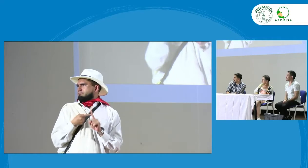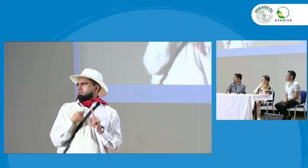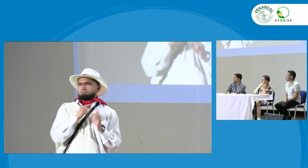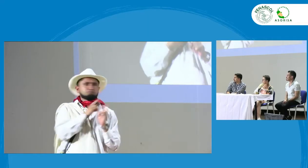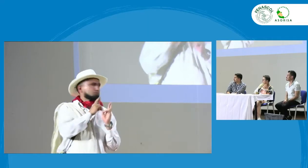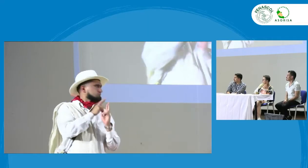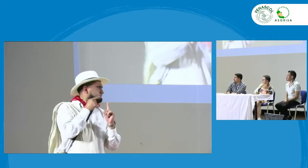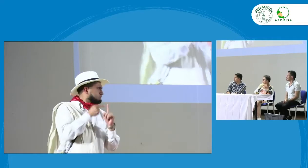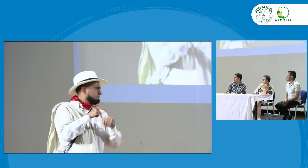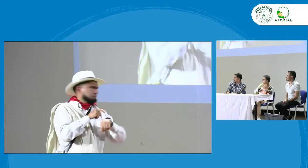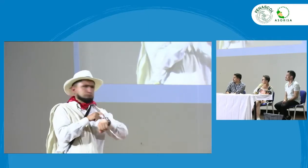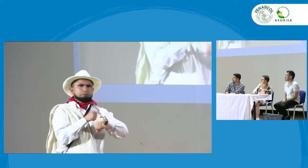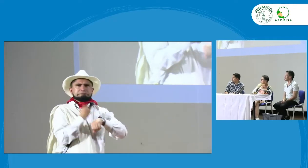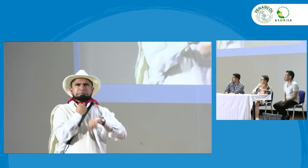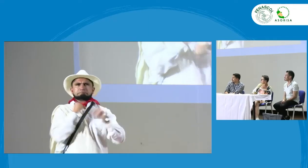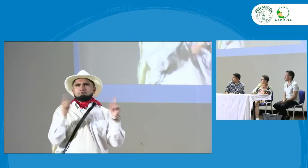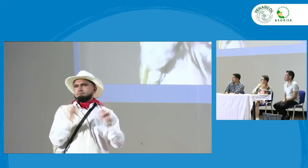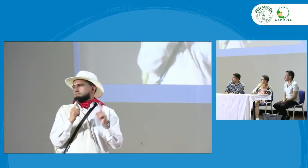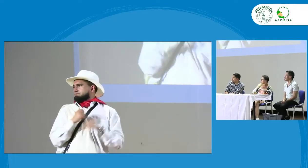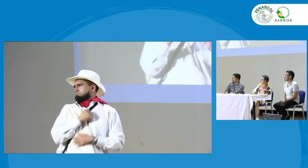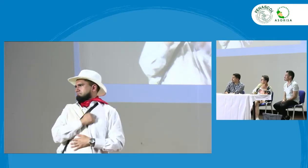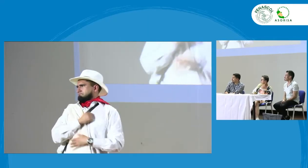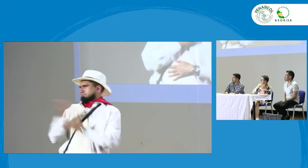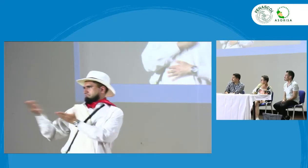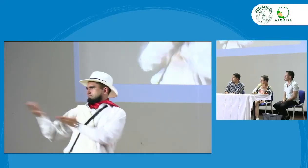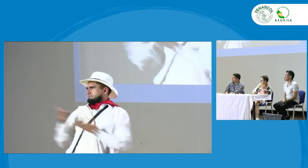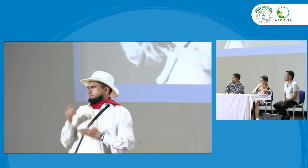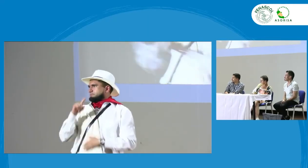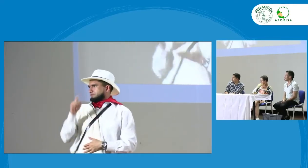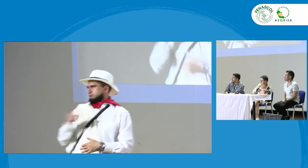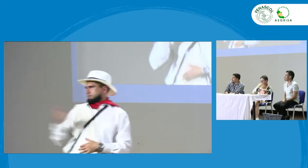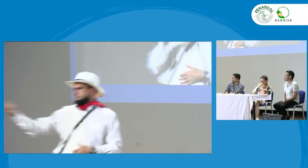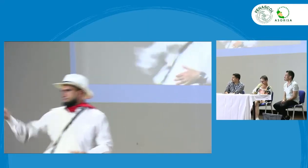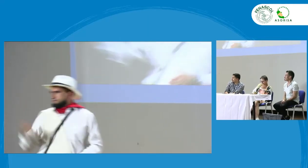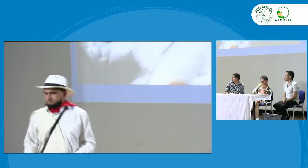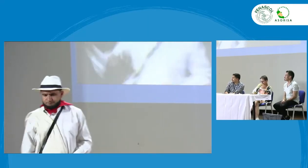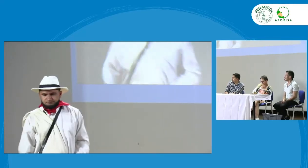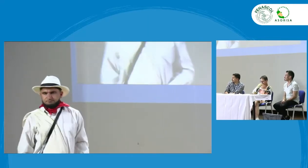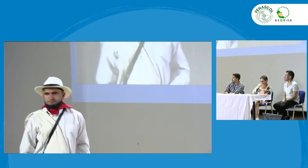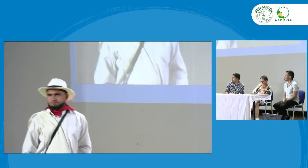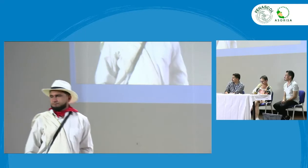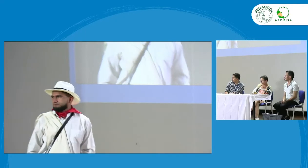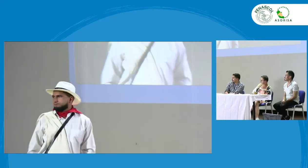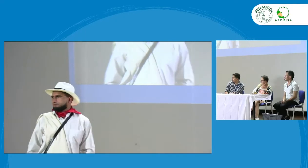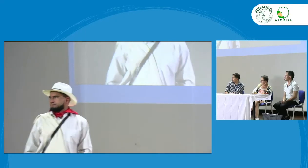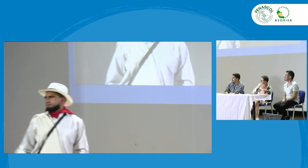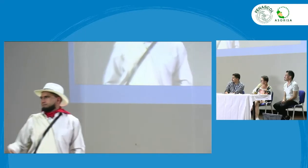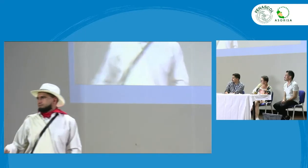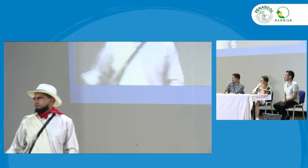electrónico a las dos personas que están acá en la fila para hacer sus preguntas les pedimos el favor que sean concisos